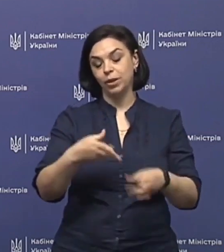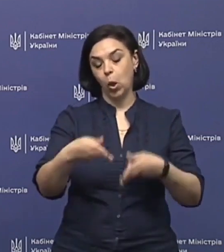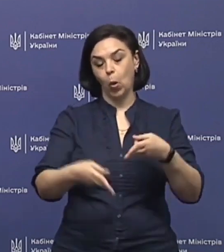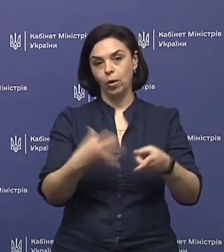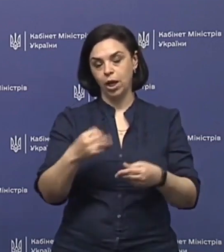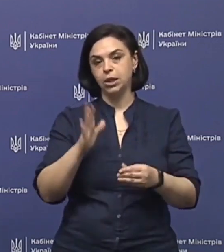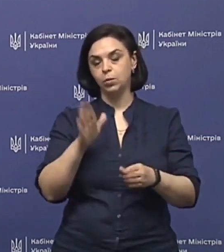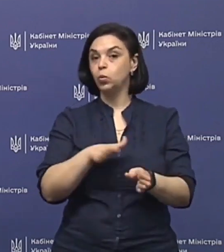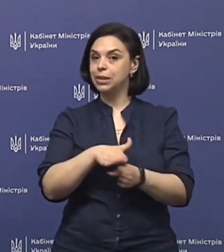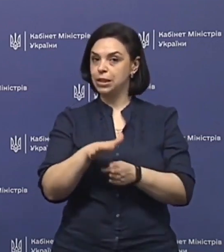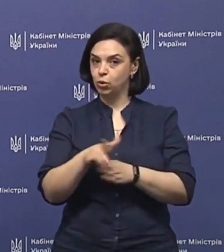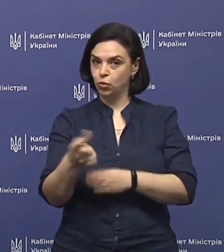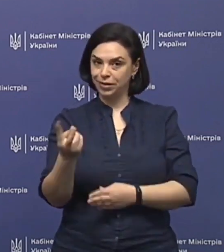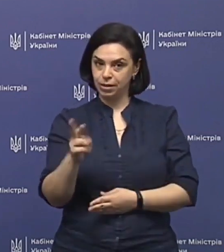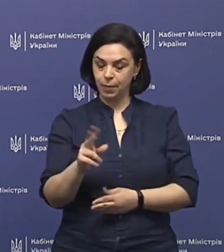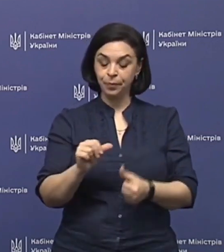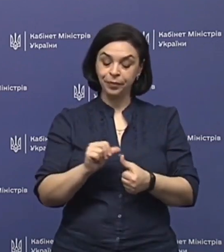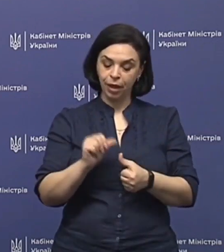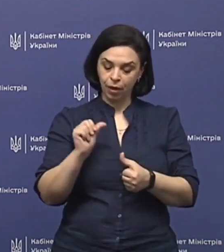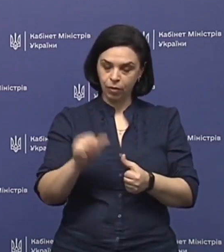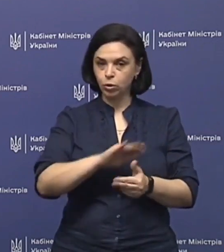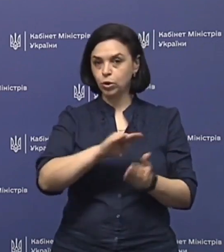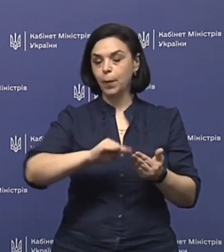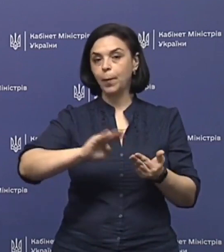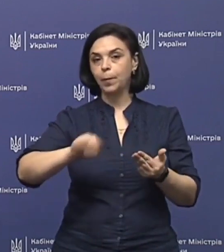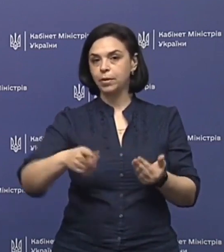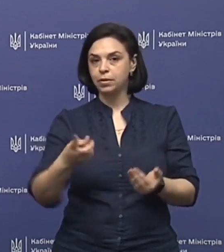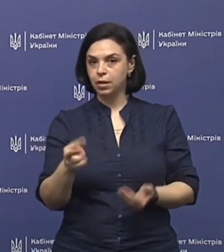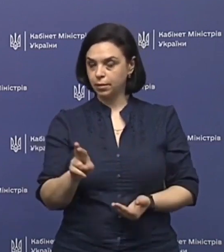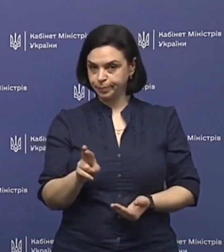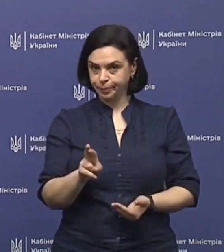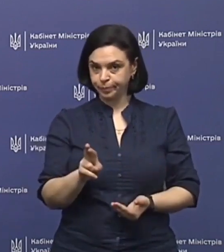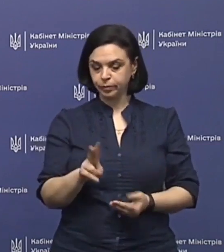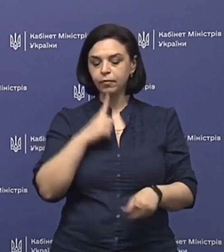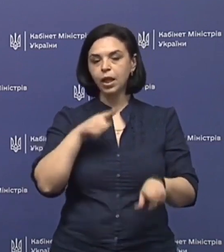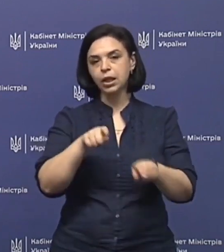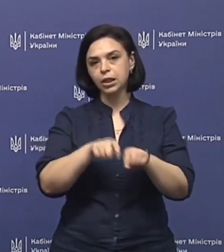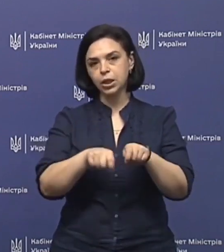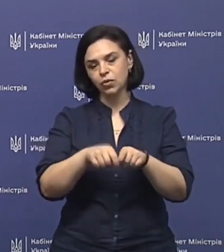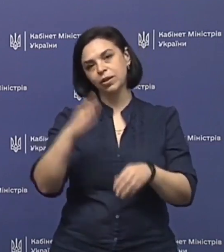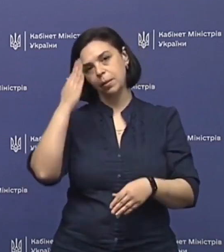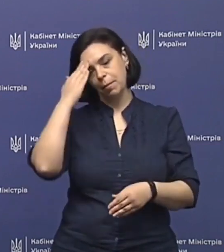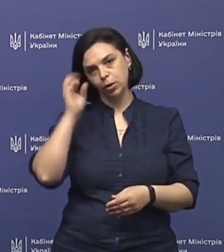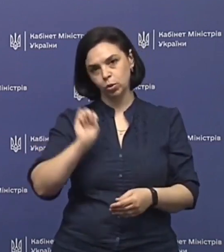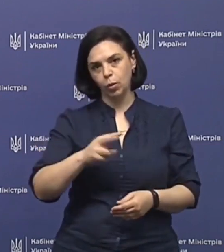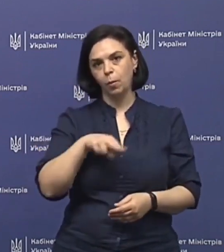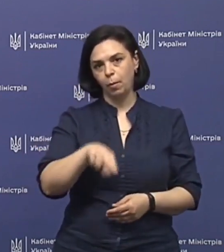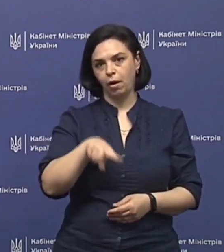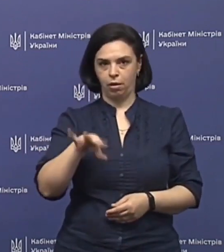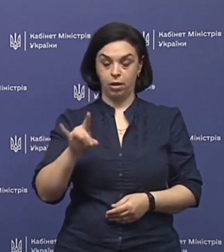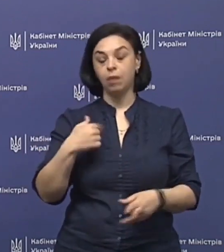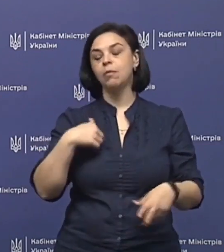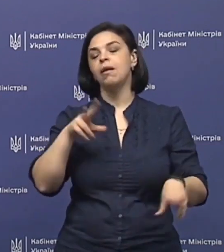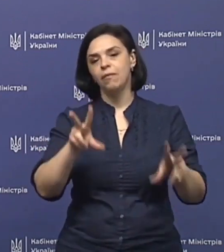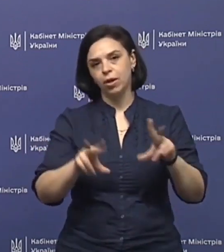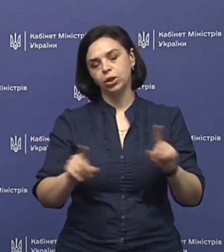операцій будуть здійснюватися виключно після тестування методом ПЛР. Ми